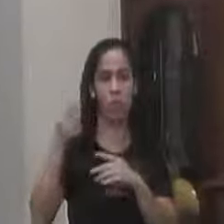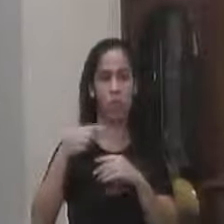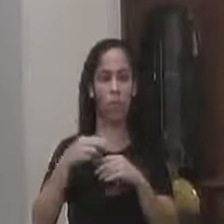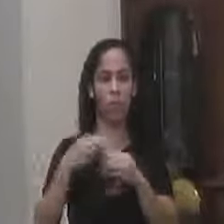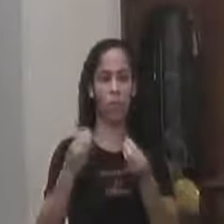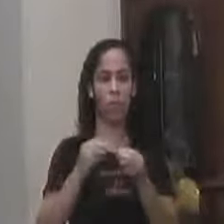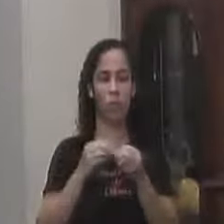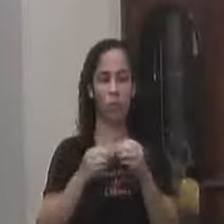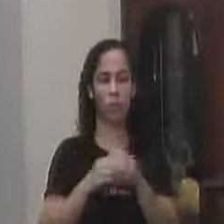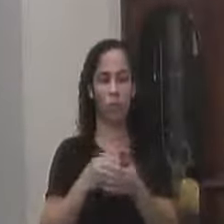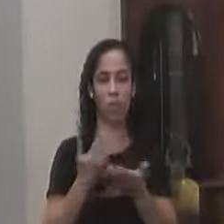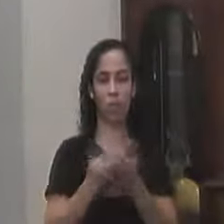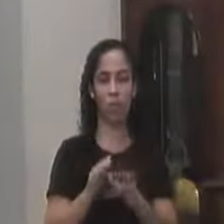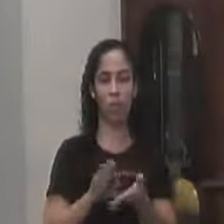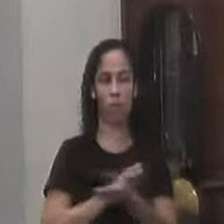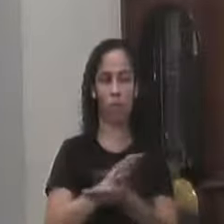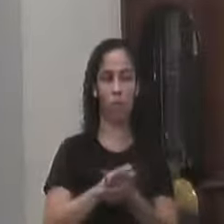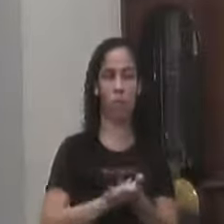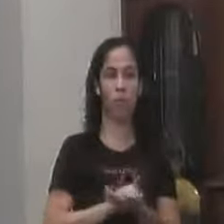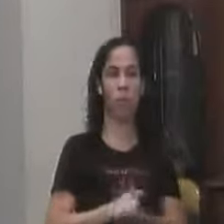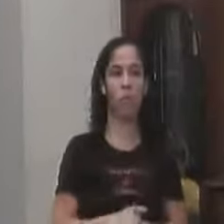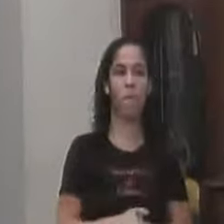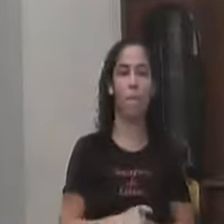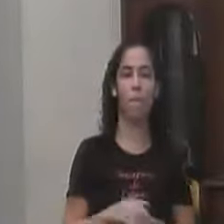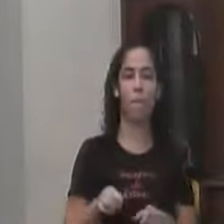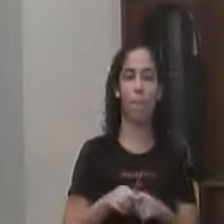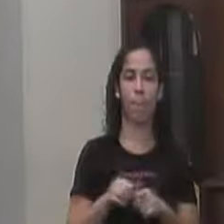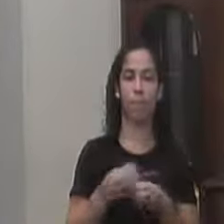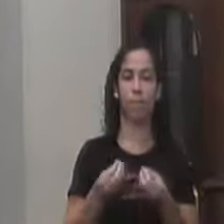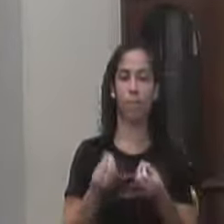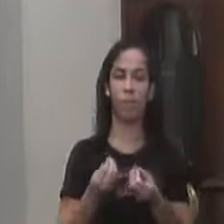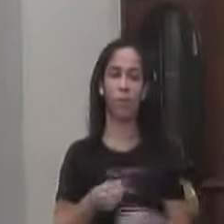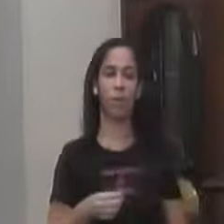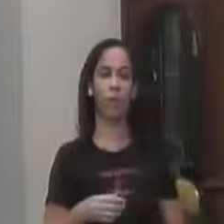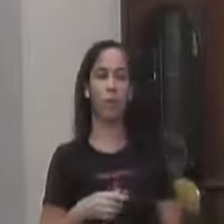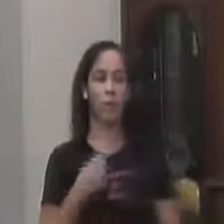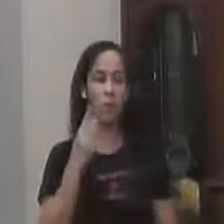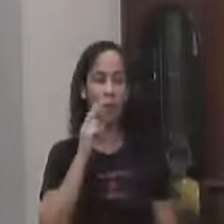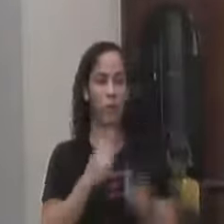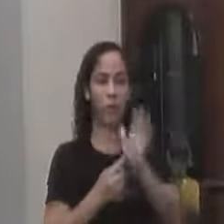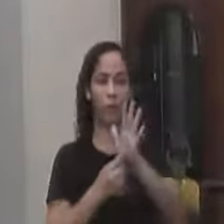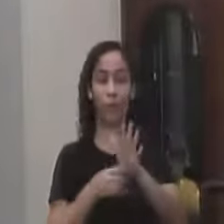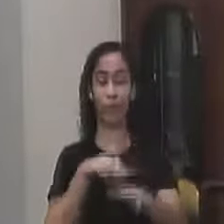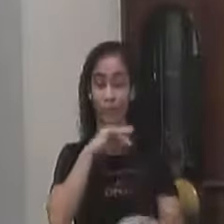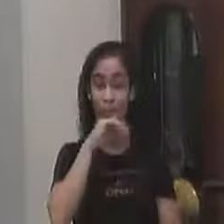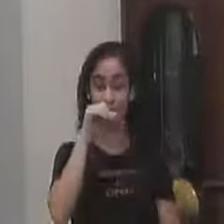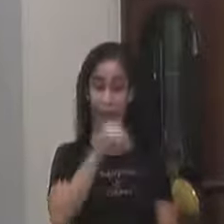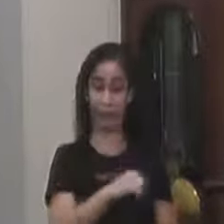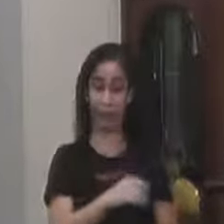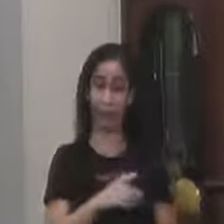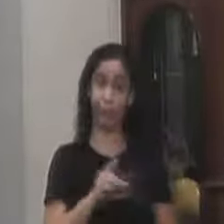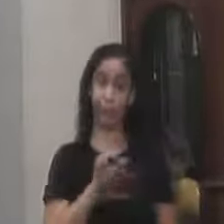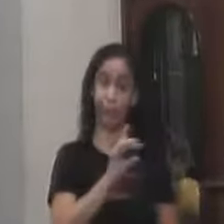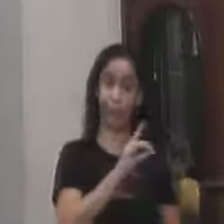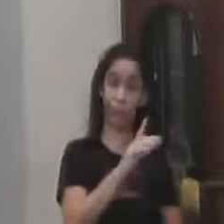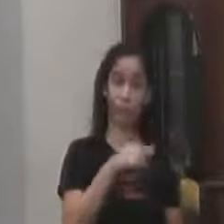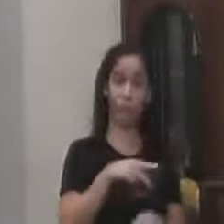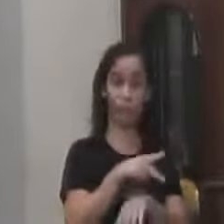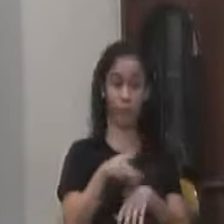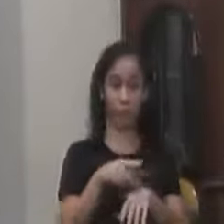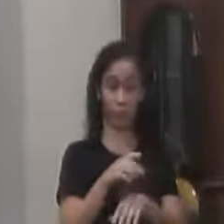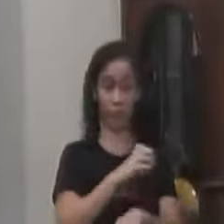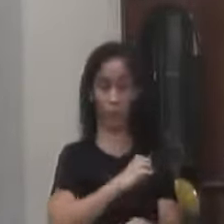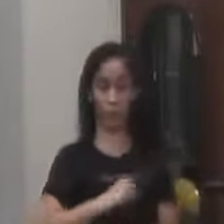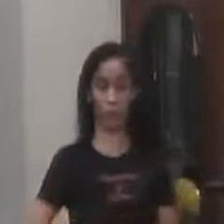não acaba O próprio Então Isso aí É um cenário Que a gente tem visto Não só no país Mas no